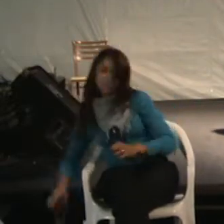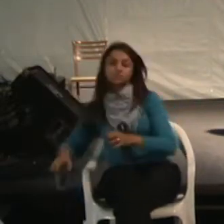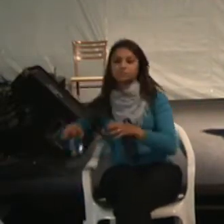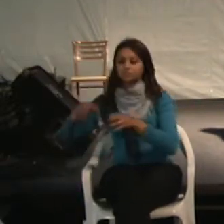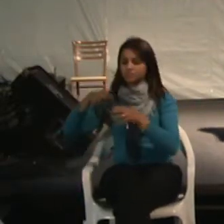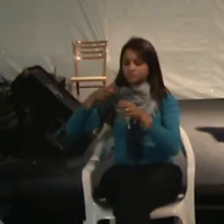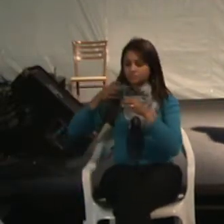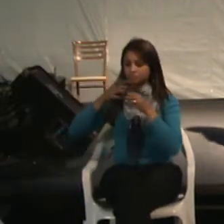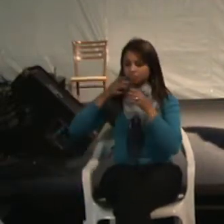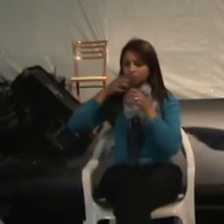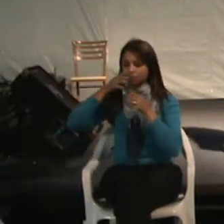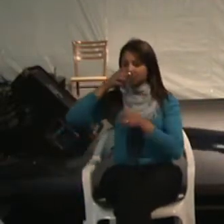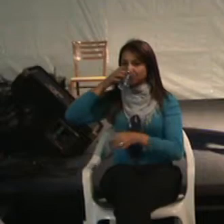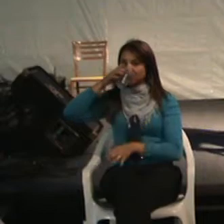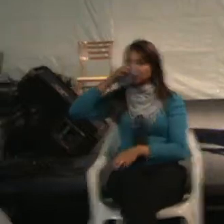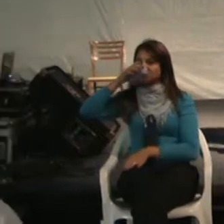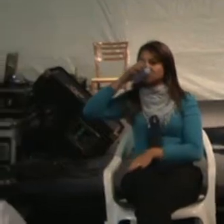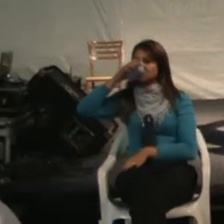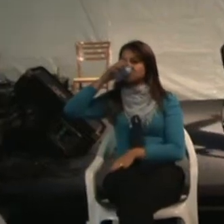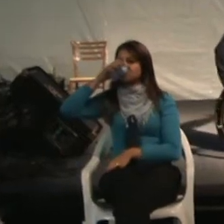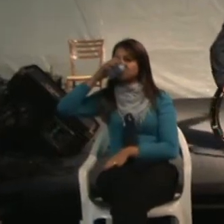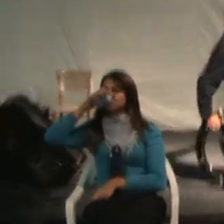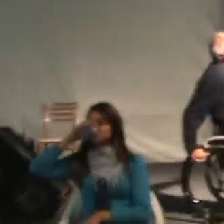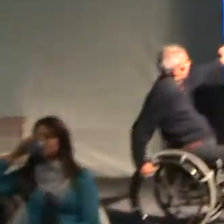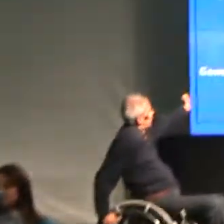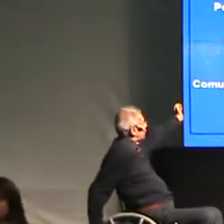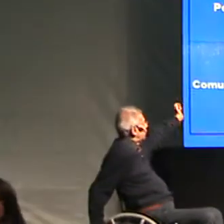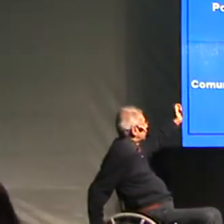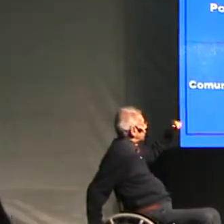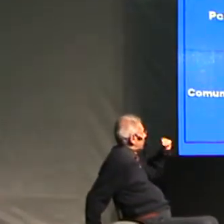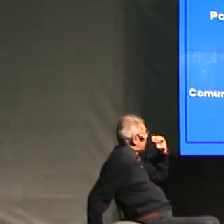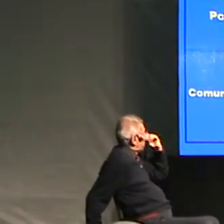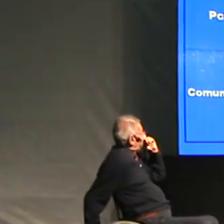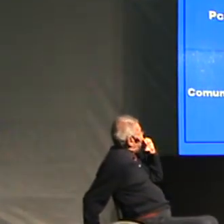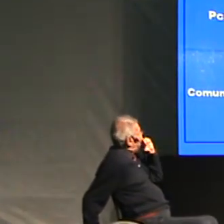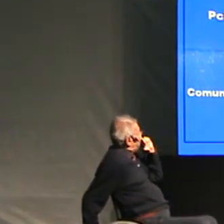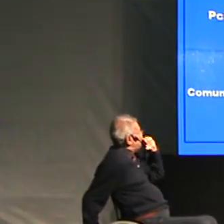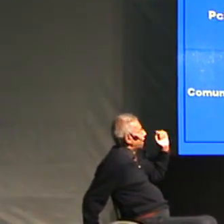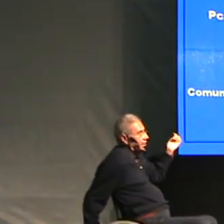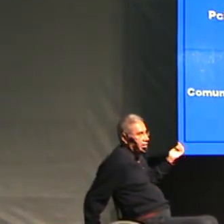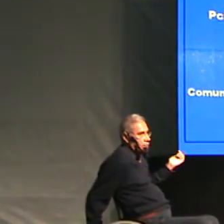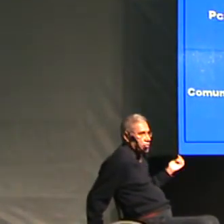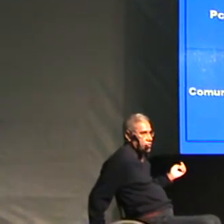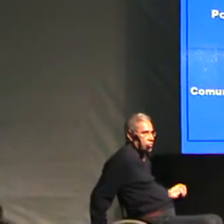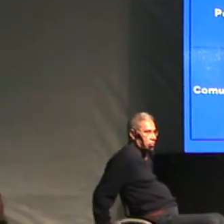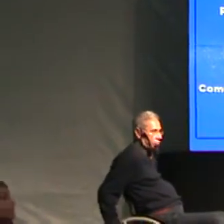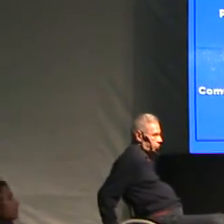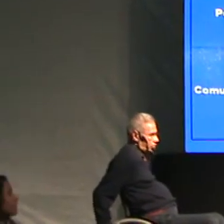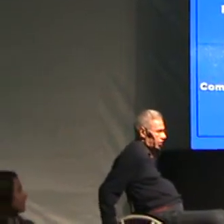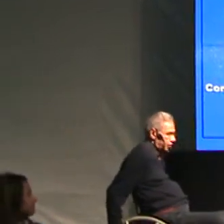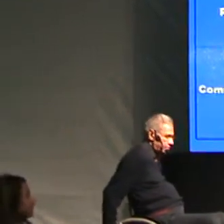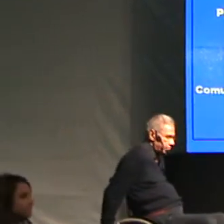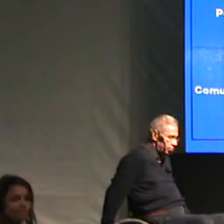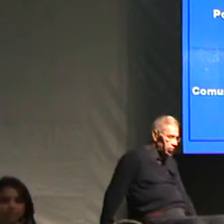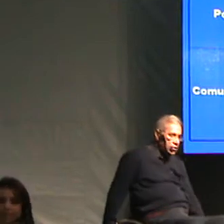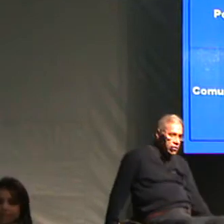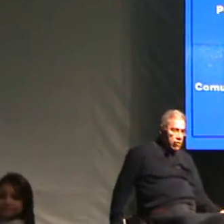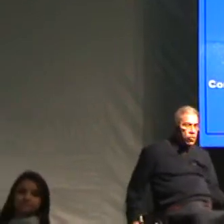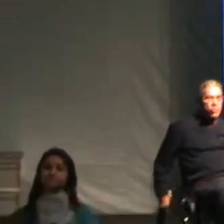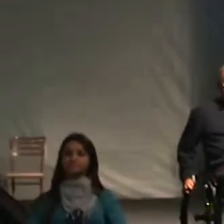Barreiras à empregabilidade. PSD. Pessoa com deficiência. Olha aqui, ó. Barreira na pessoa. Olha,